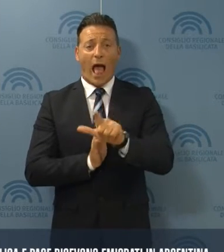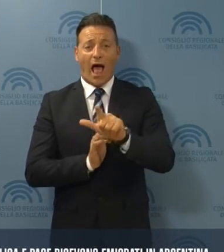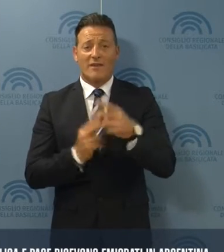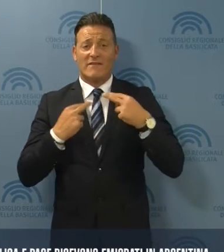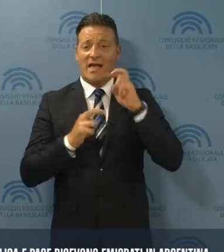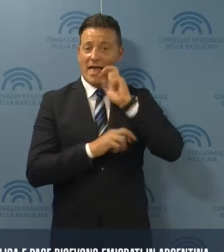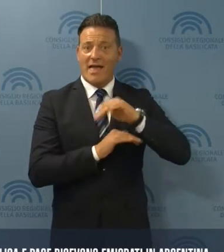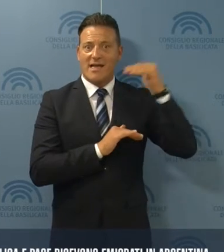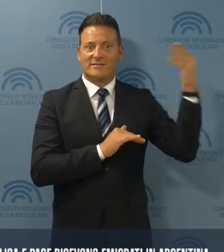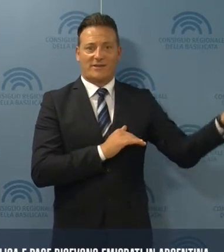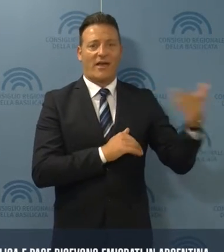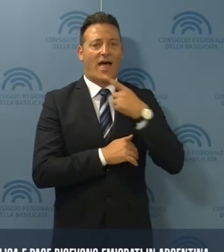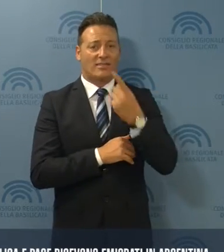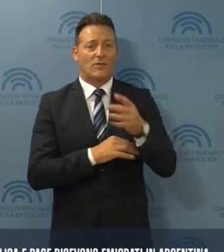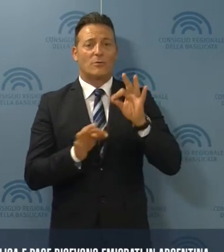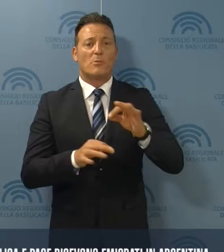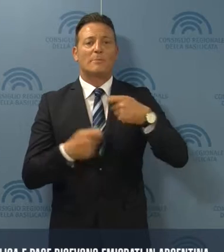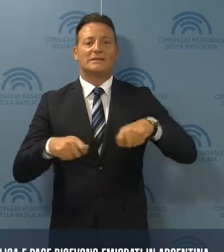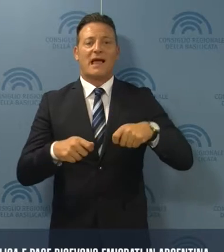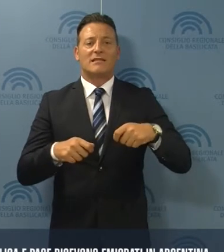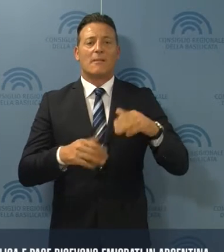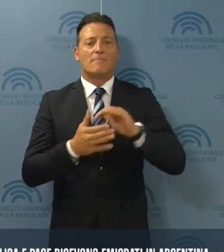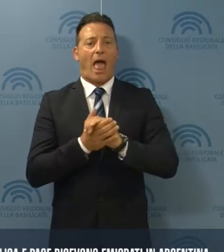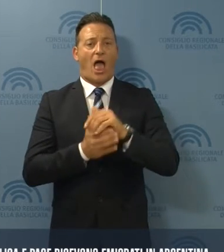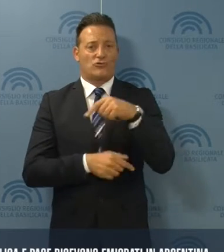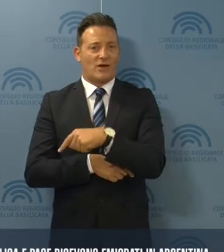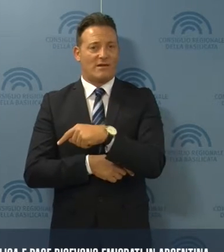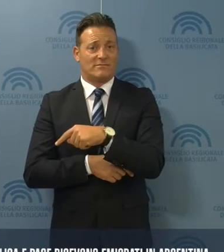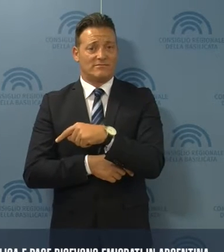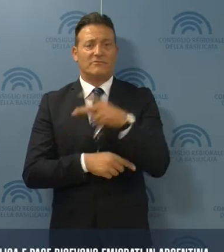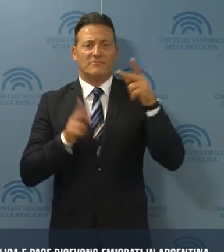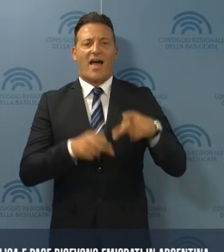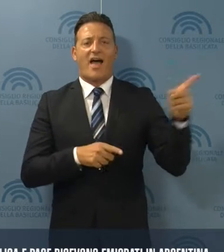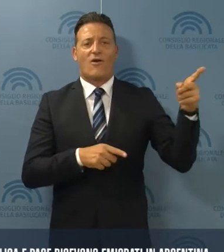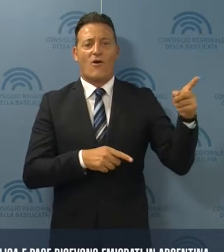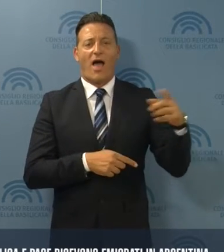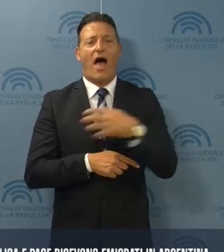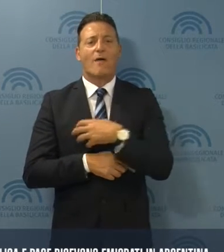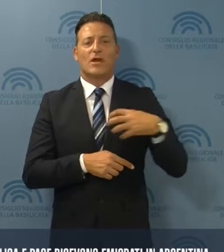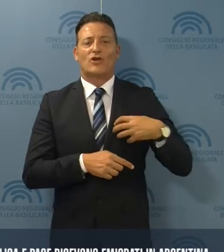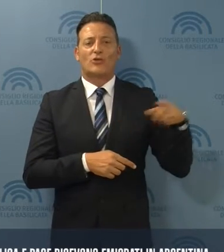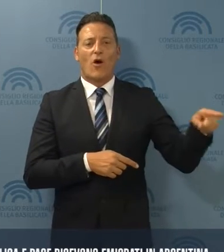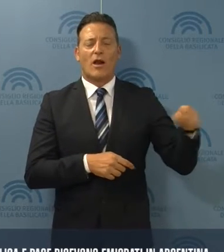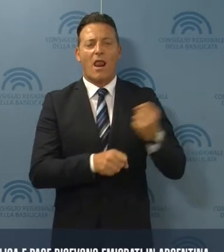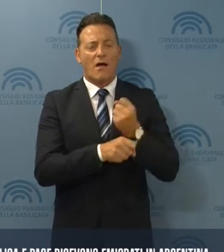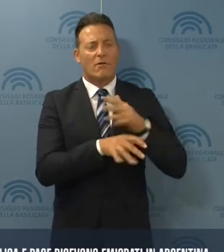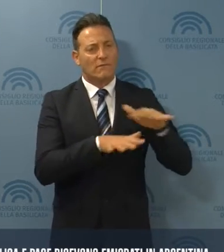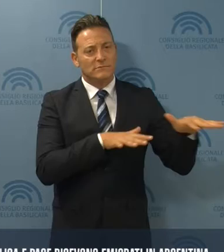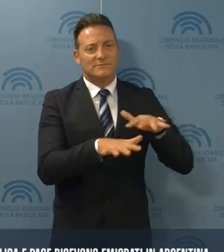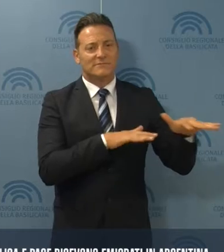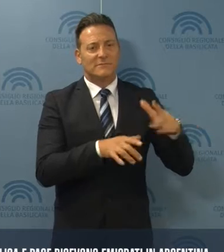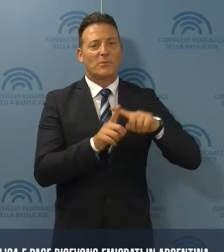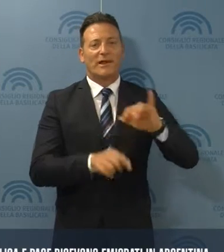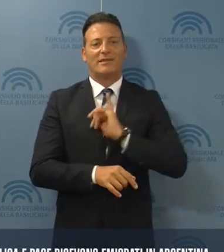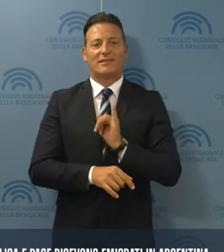nel mondo, ha detto il Presidente della Commissione Pace, che sono i veri ambasciatori dell'operosità e della